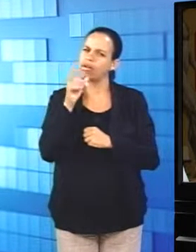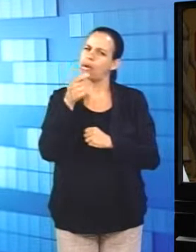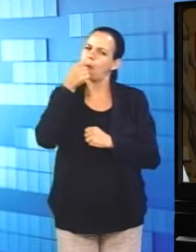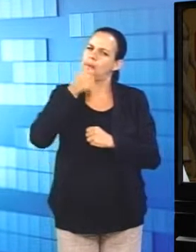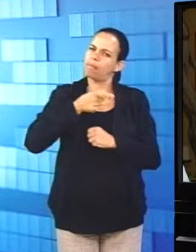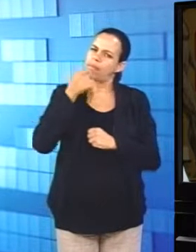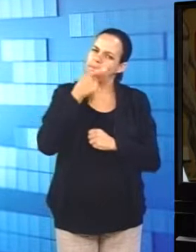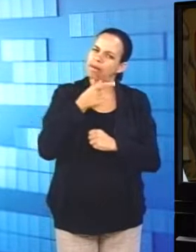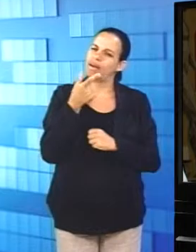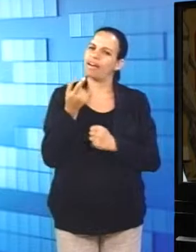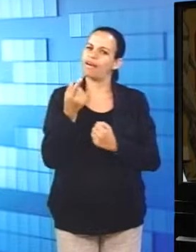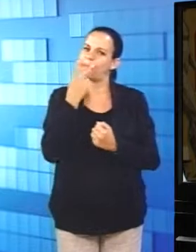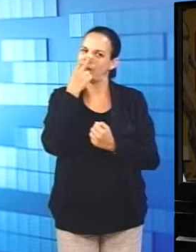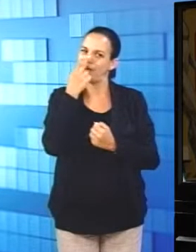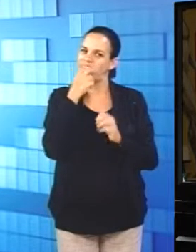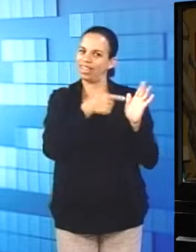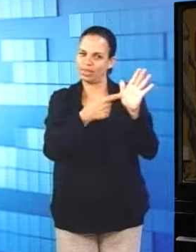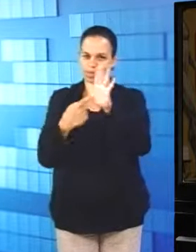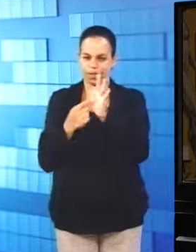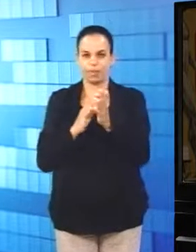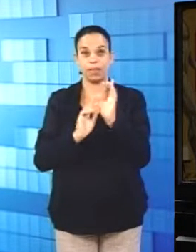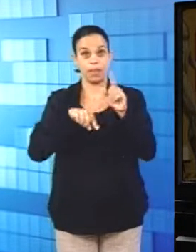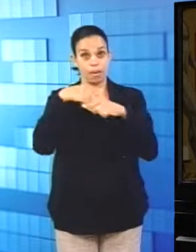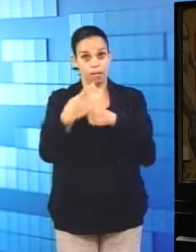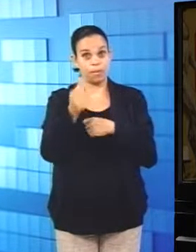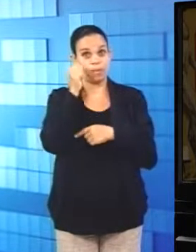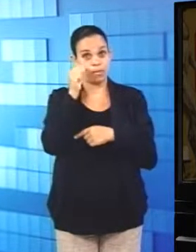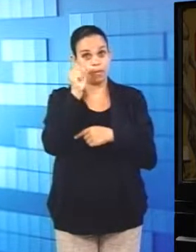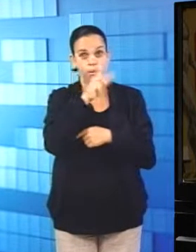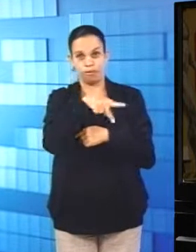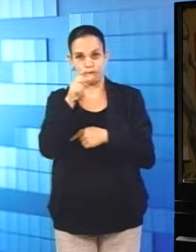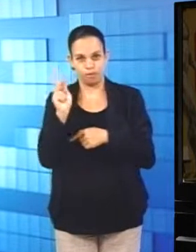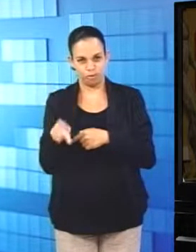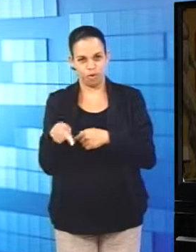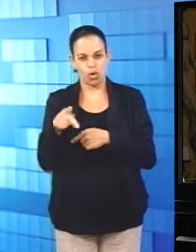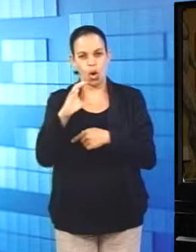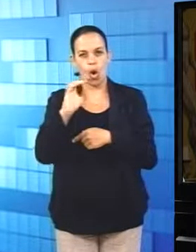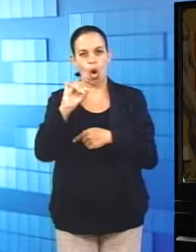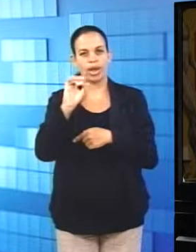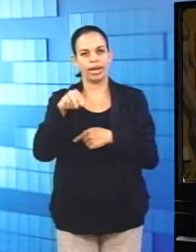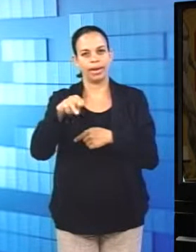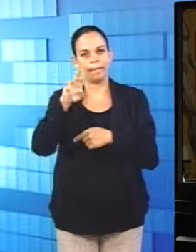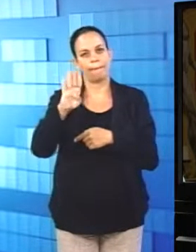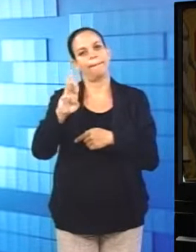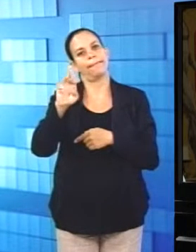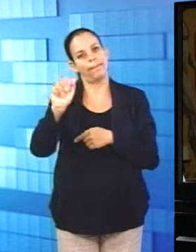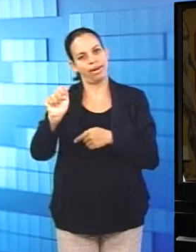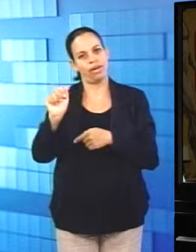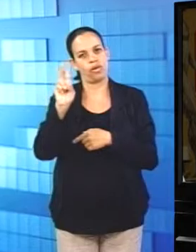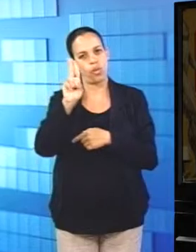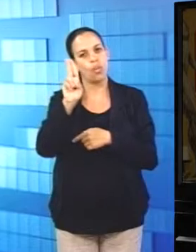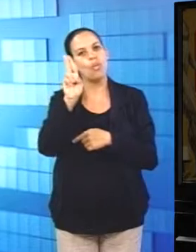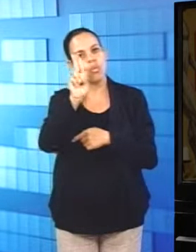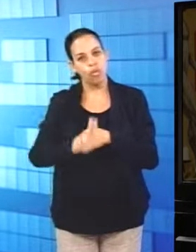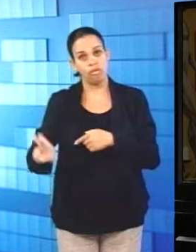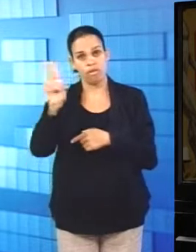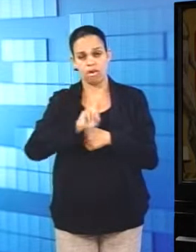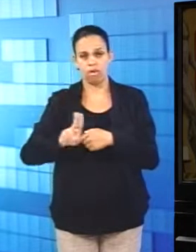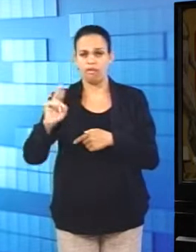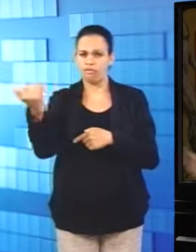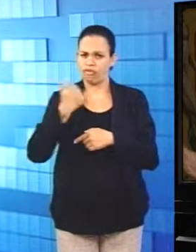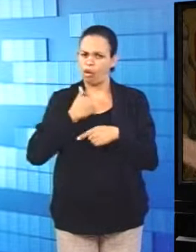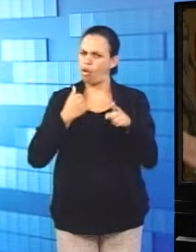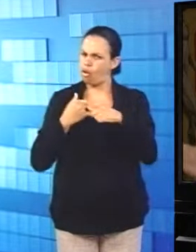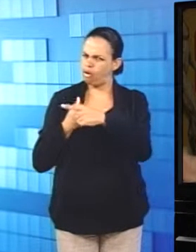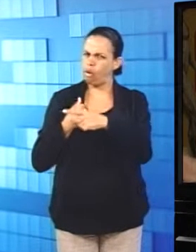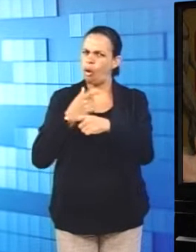exposição. Aí, uma professora de lá da Universidade Coimbra, ela disse, nossa, ele conseguiu ver o humor nisso aqui?